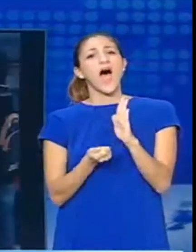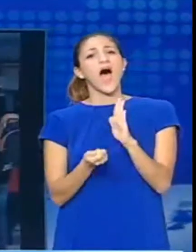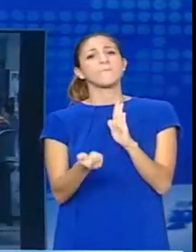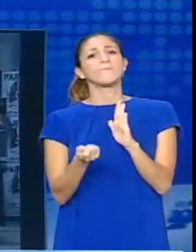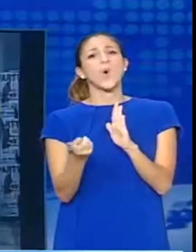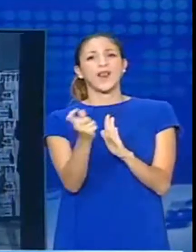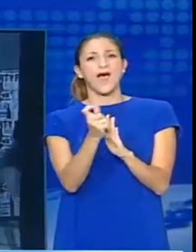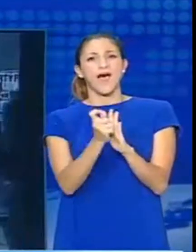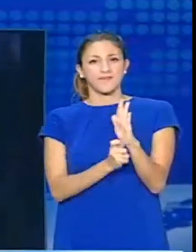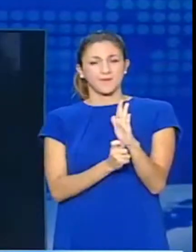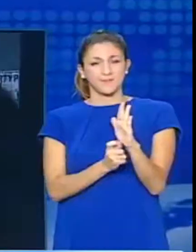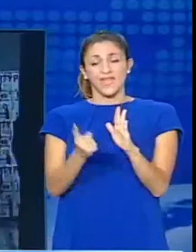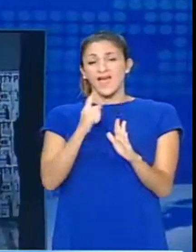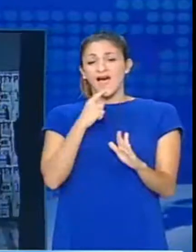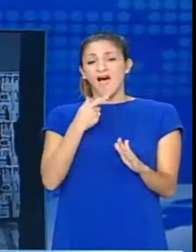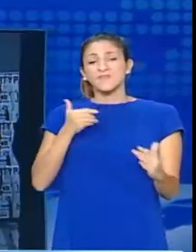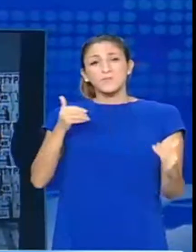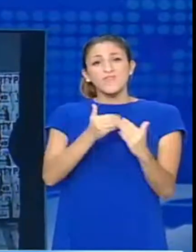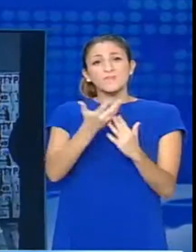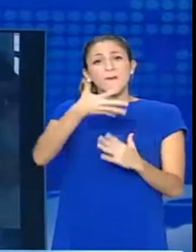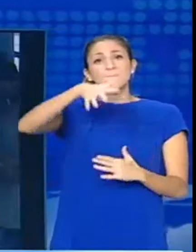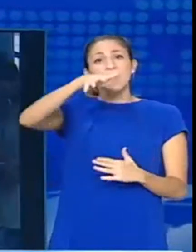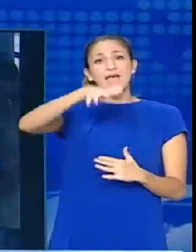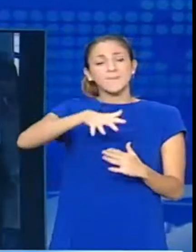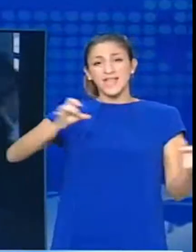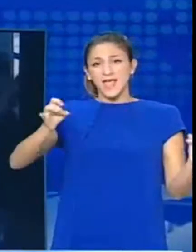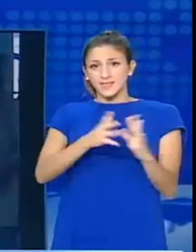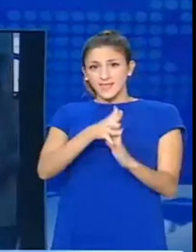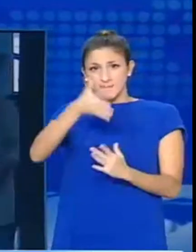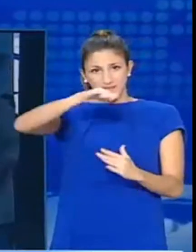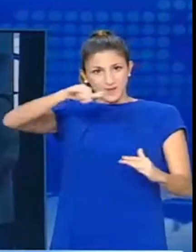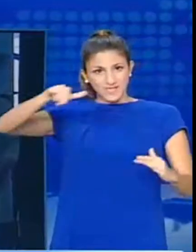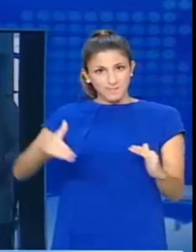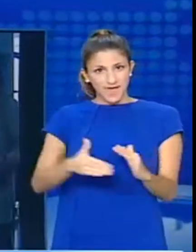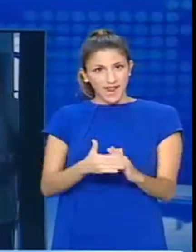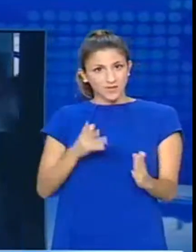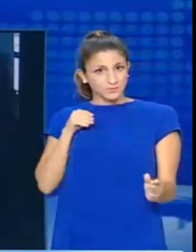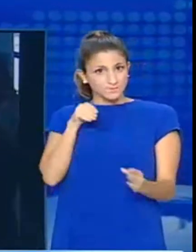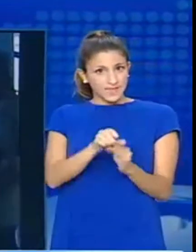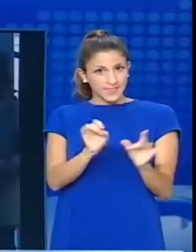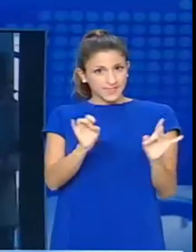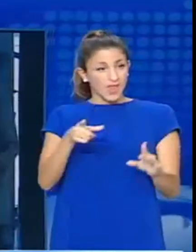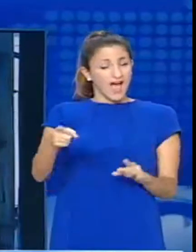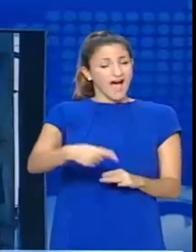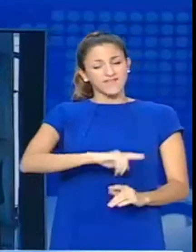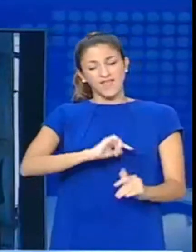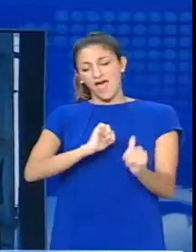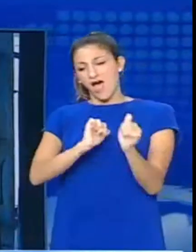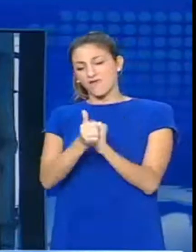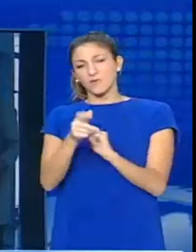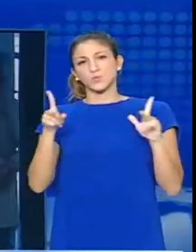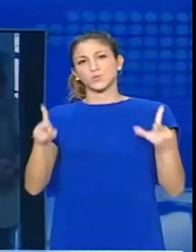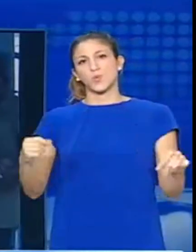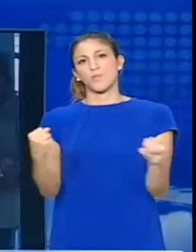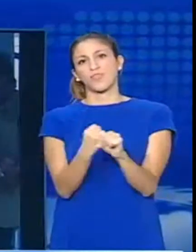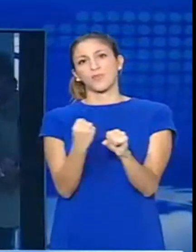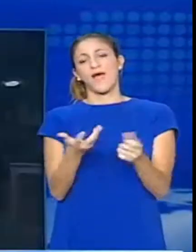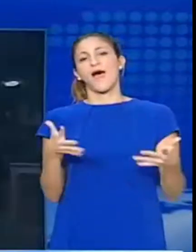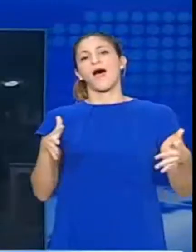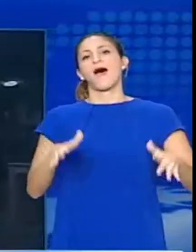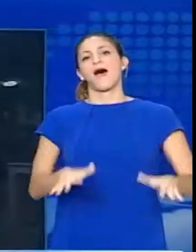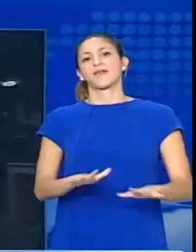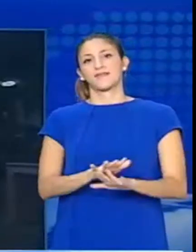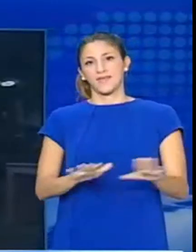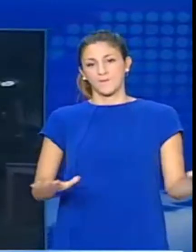Όσοι αρνηθούν να δηλώσουν τα στοιχεία τους μέσα σε πέντε ημέρες, θα τεθούν σε αργία. Οι διοικητικοί υπάλληλοι των Πανεπιστημίων αναμένεται να